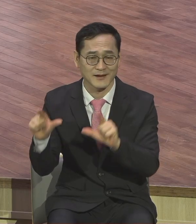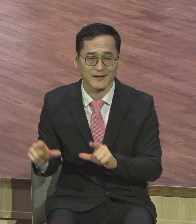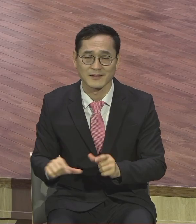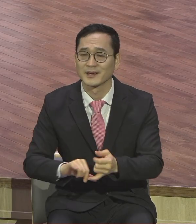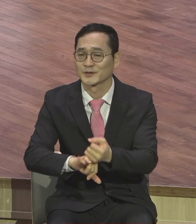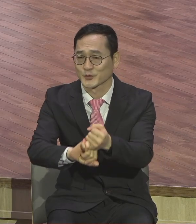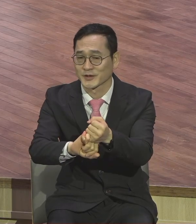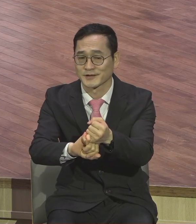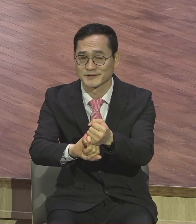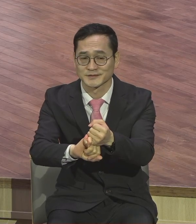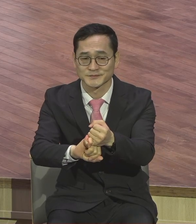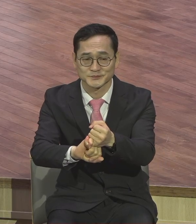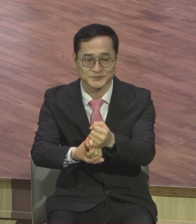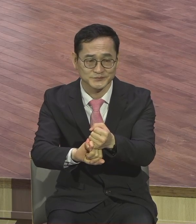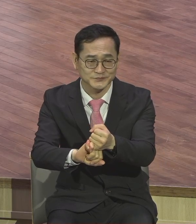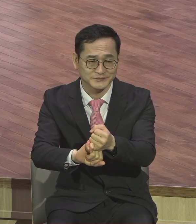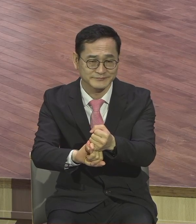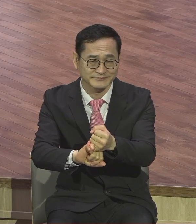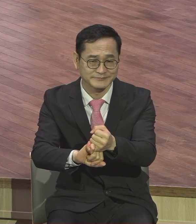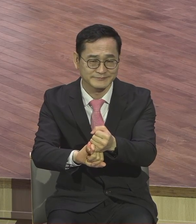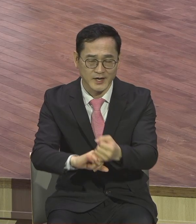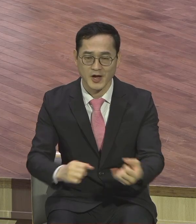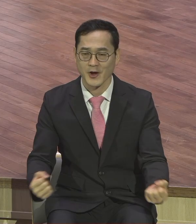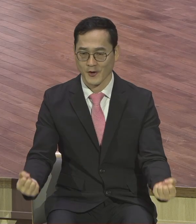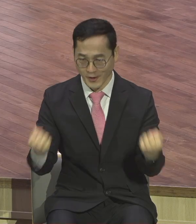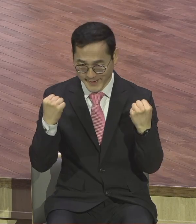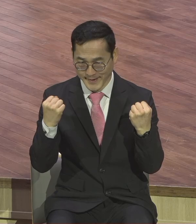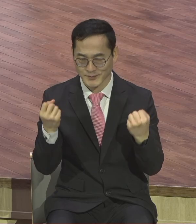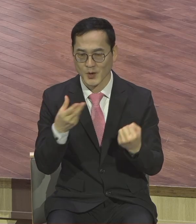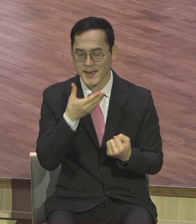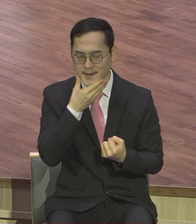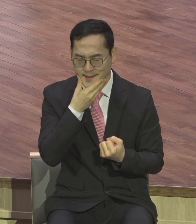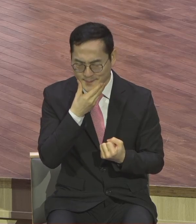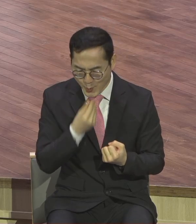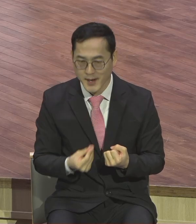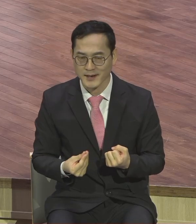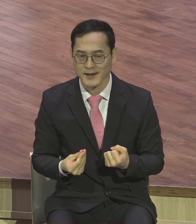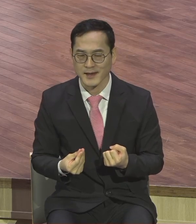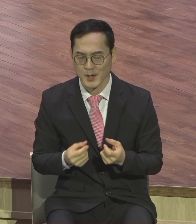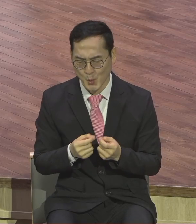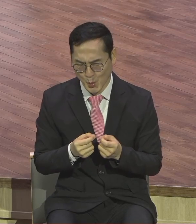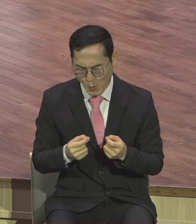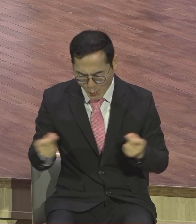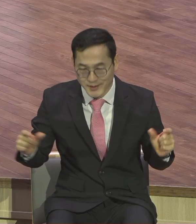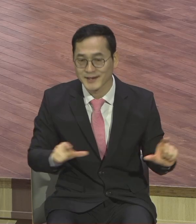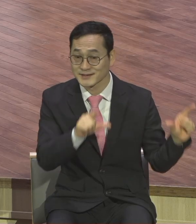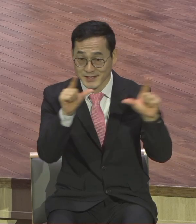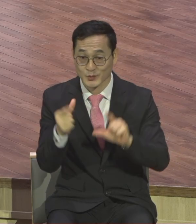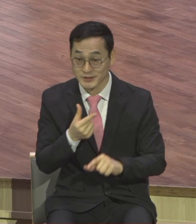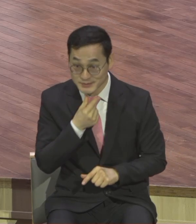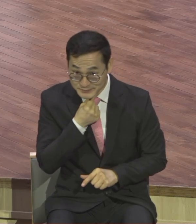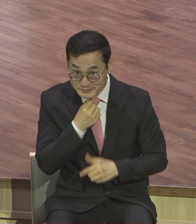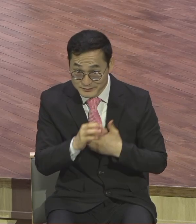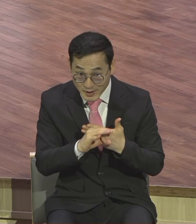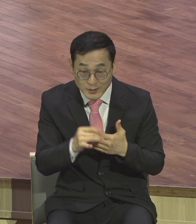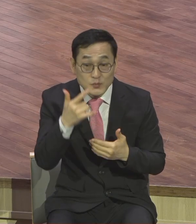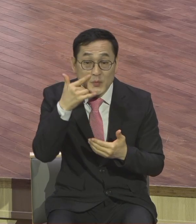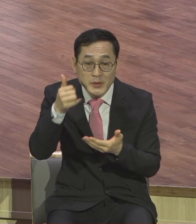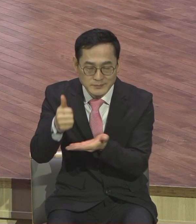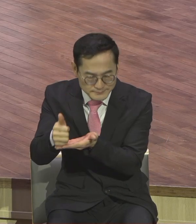건강하게 행복하게 오래 살고 싶거든 부모님 무엇이시죠. 부모님